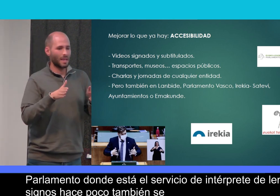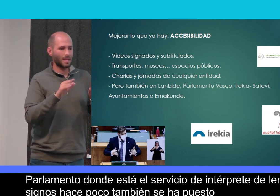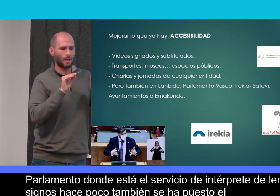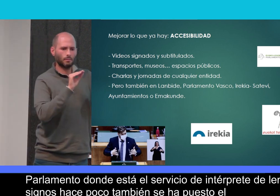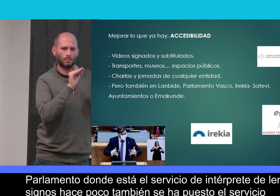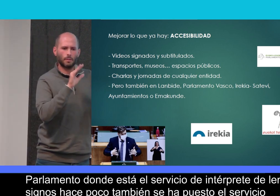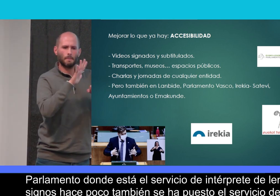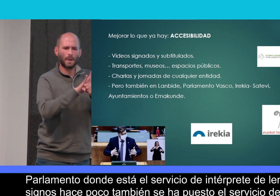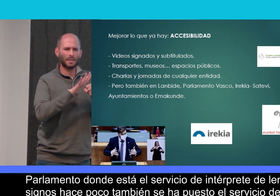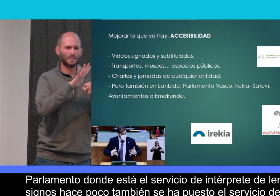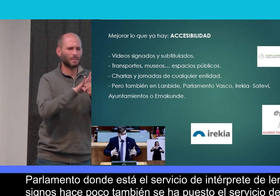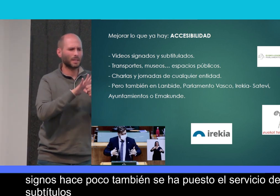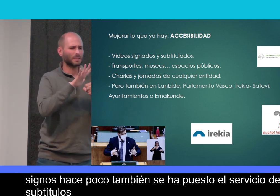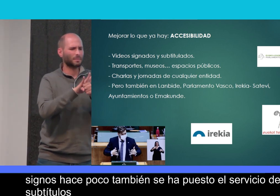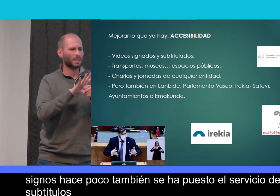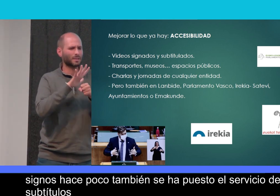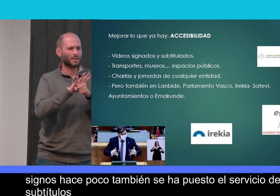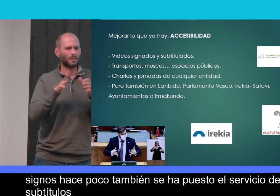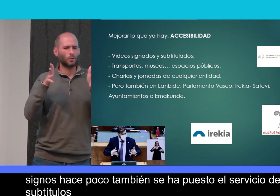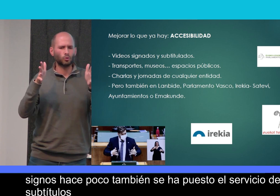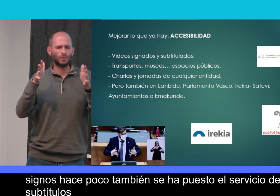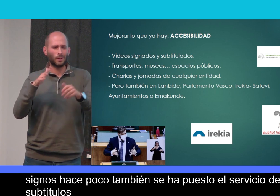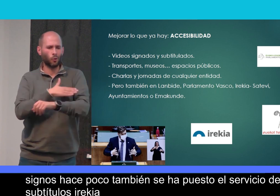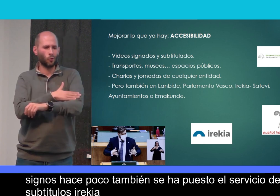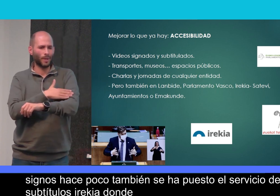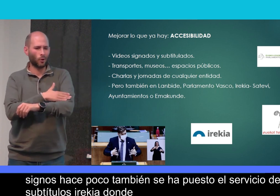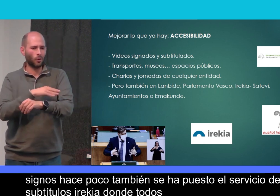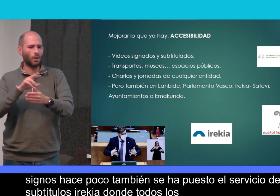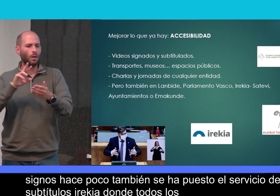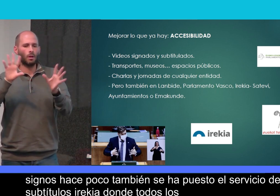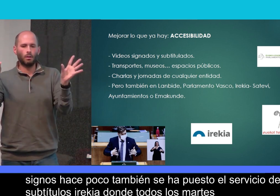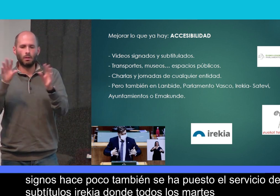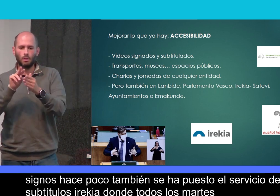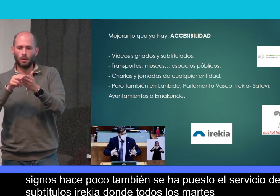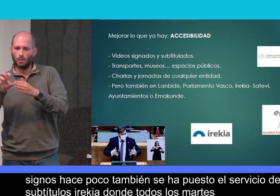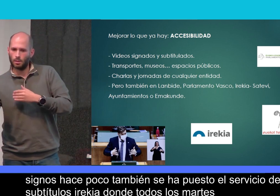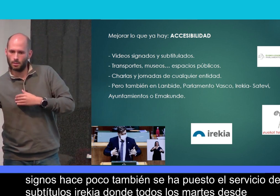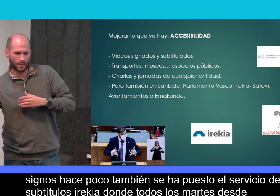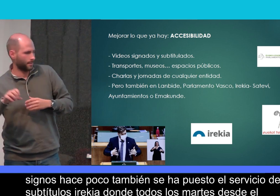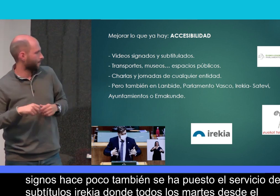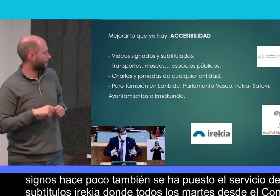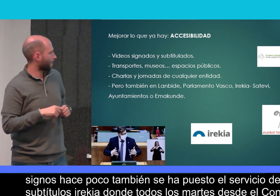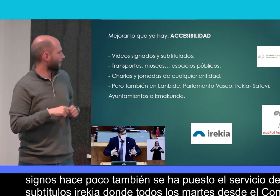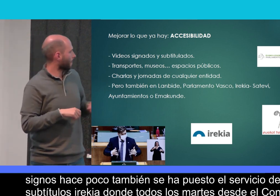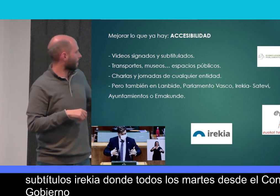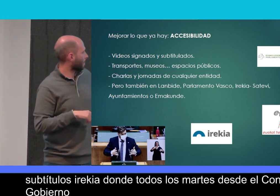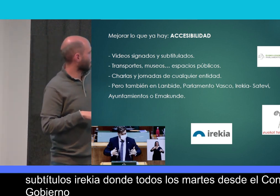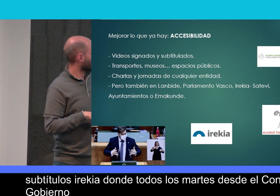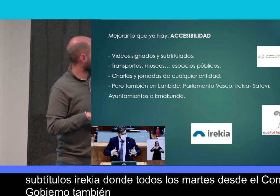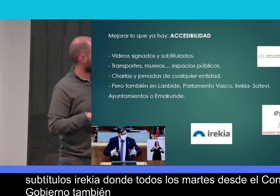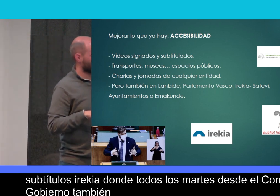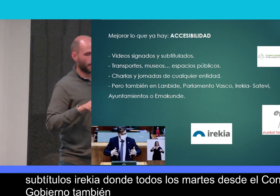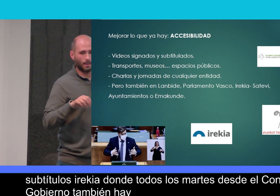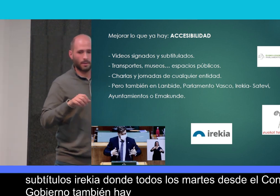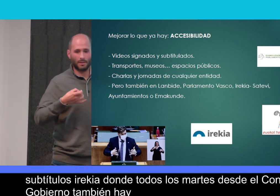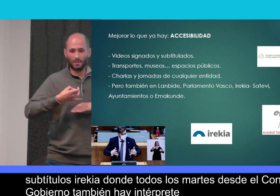subtítulos. IREQ y A, donde todos los martes, desde el Consejo de Gobierno, también hay intérprete de lengua de signos.